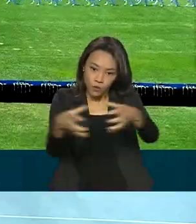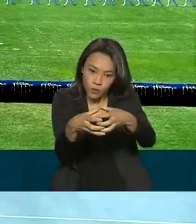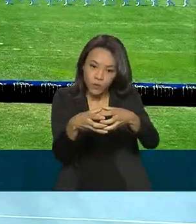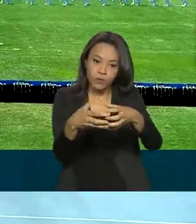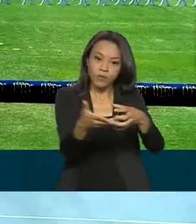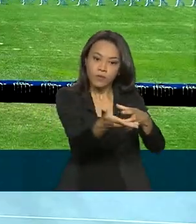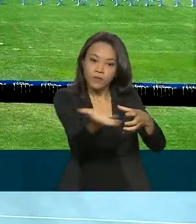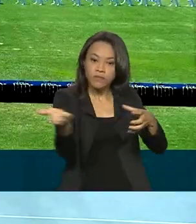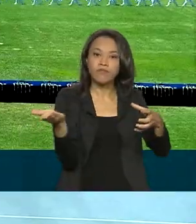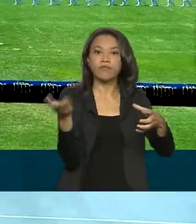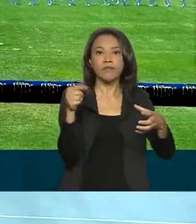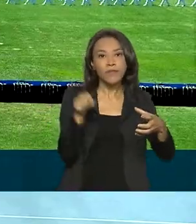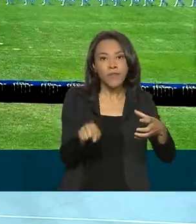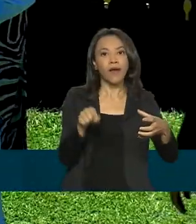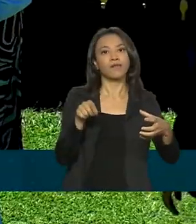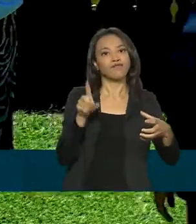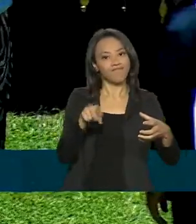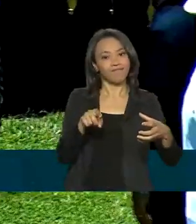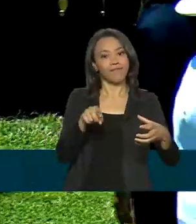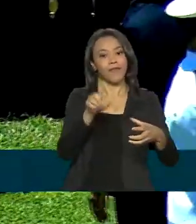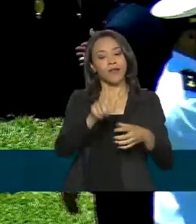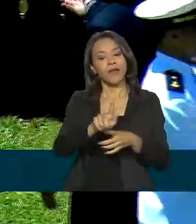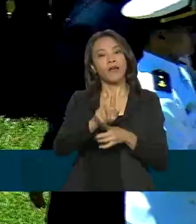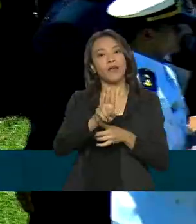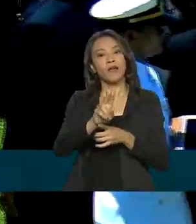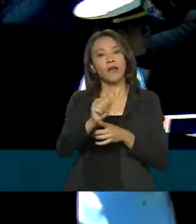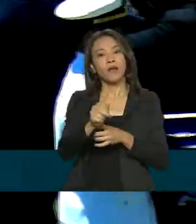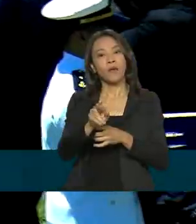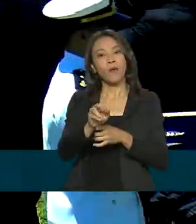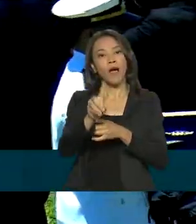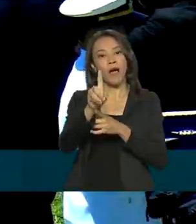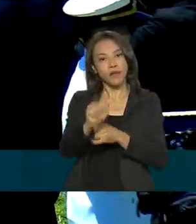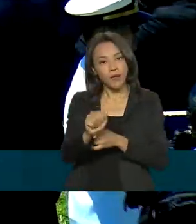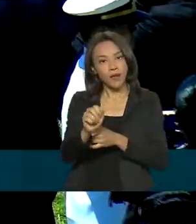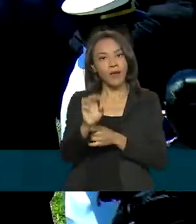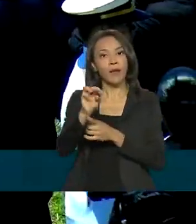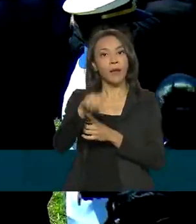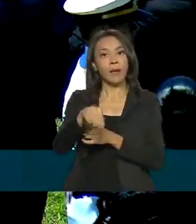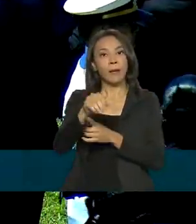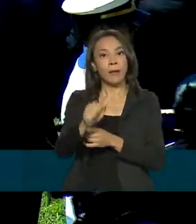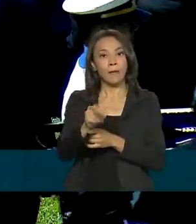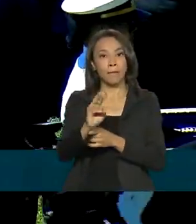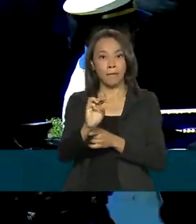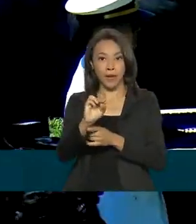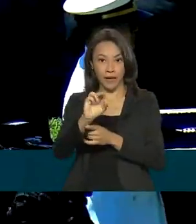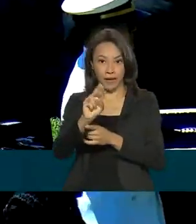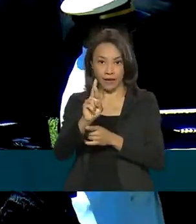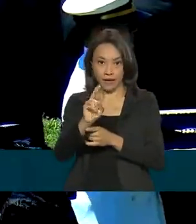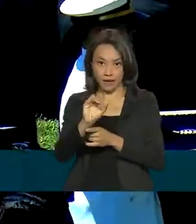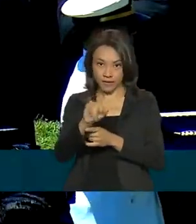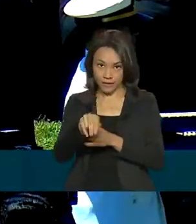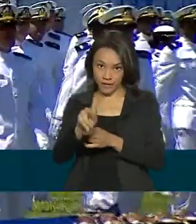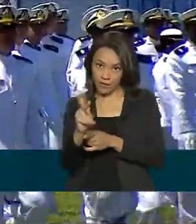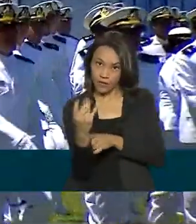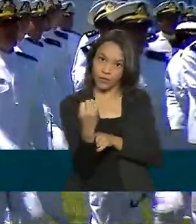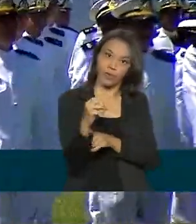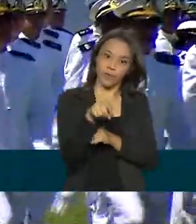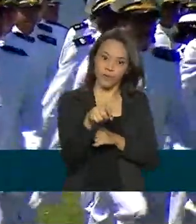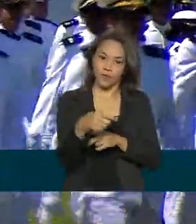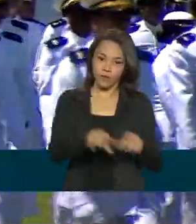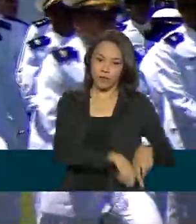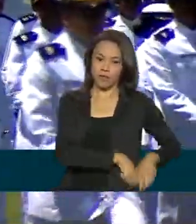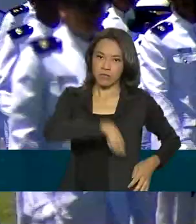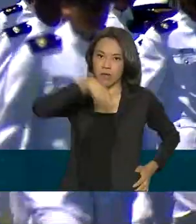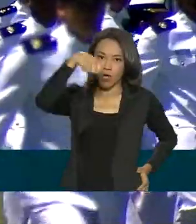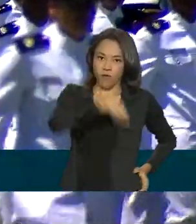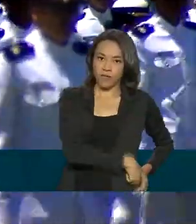Barroso Pereira, foram declarados guardas marinha. Eles receberam a espada que simboliza o título de oficial. A turma contava com cinco